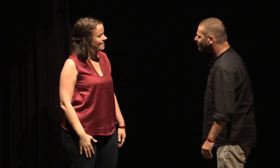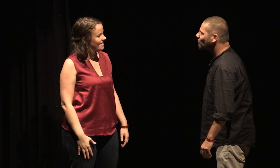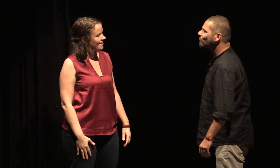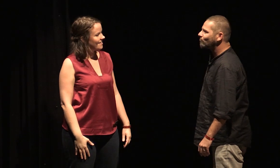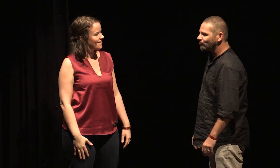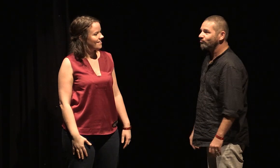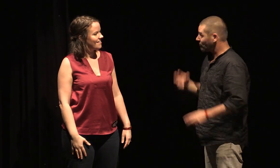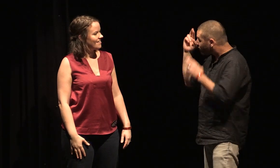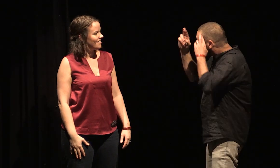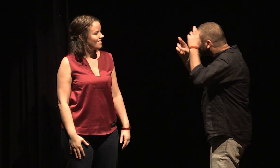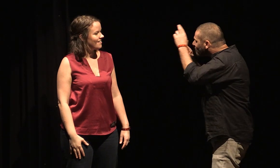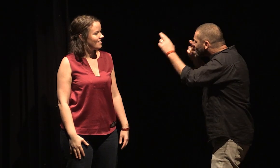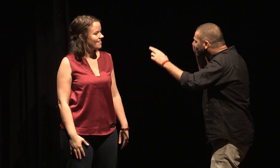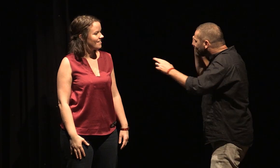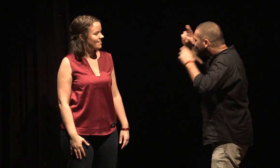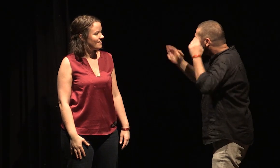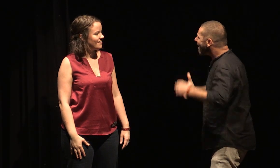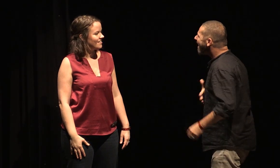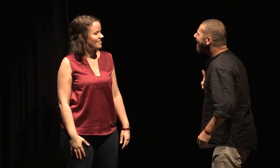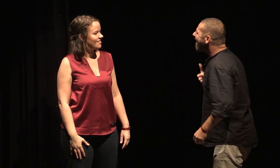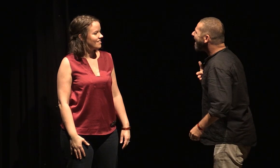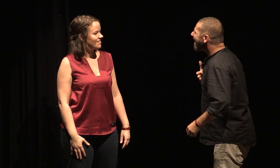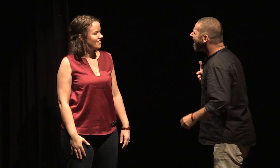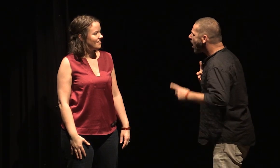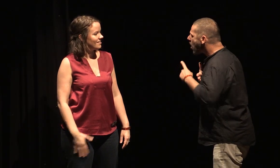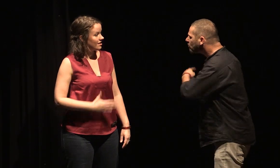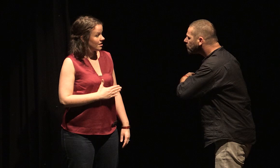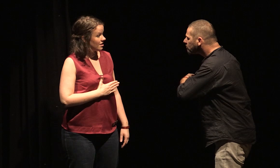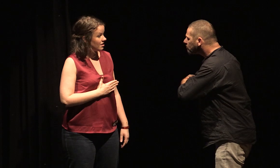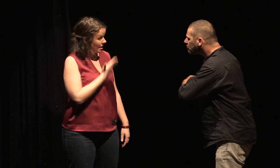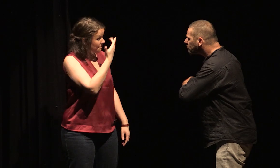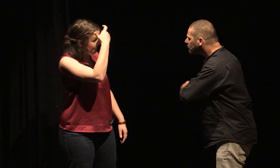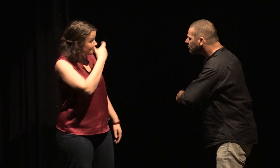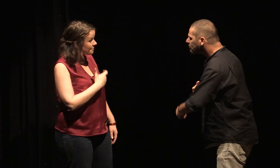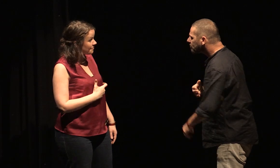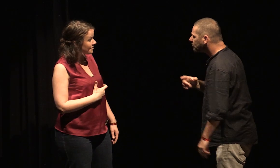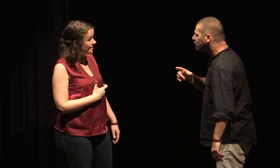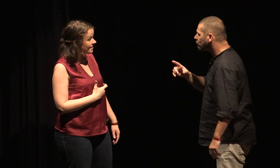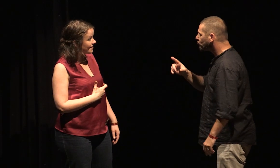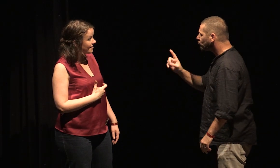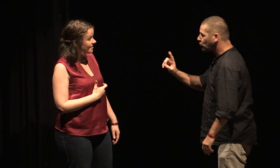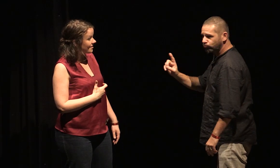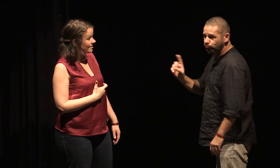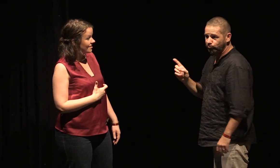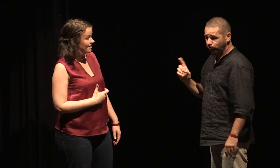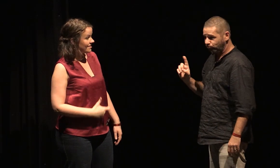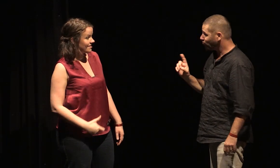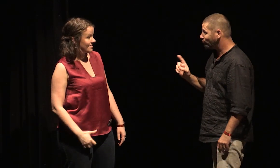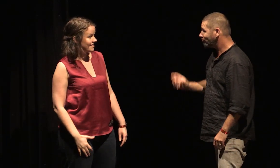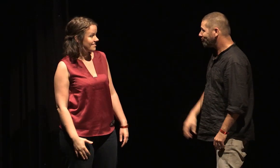Je rêve que je cesse de t'aimer. Tu m'aimes? Non, non, je ne t'aime pas. Tu sais